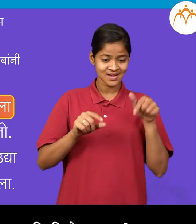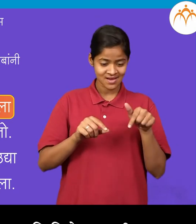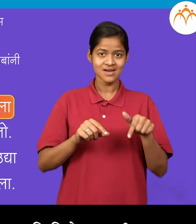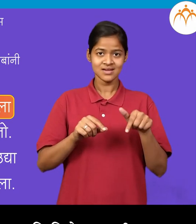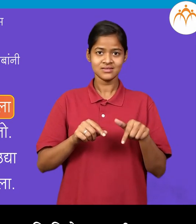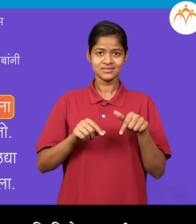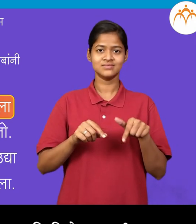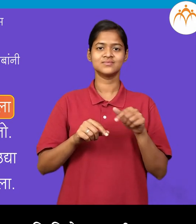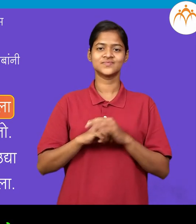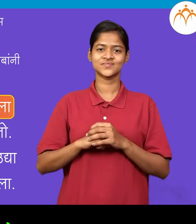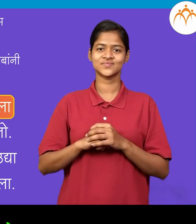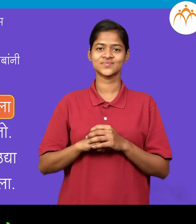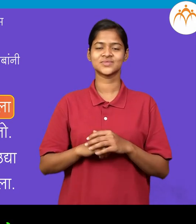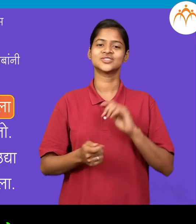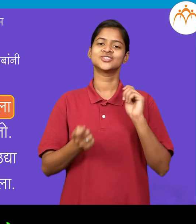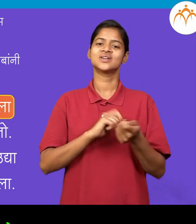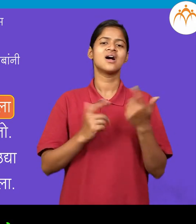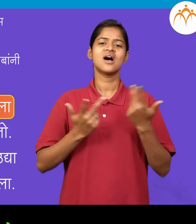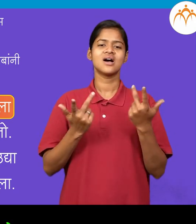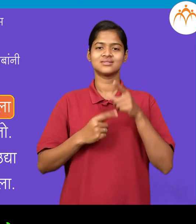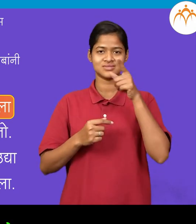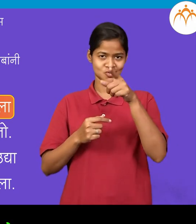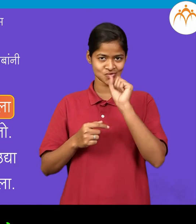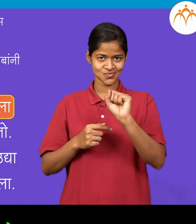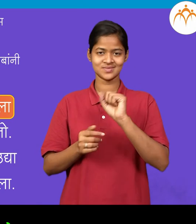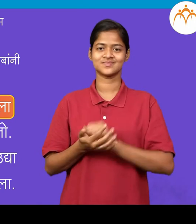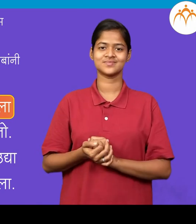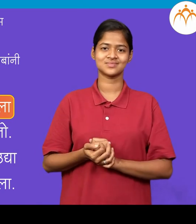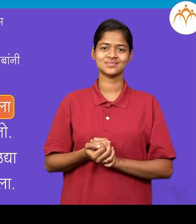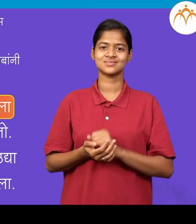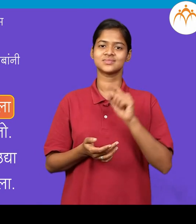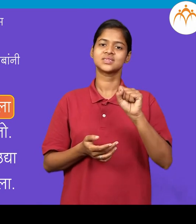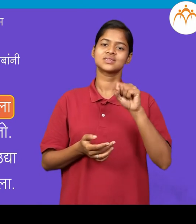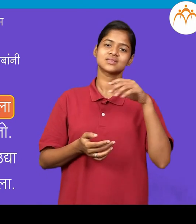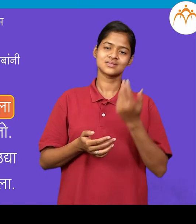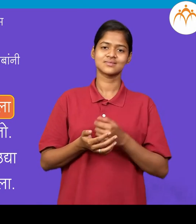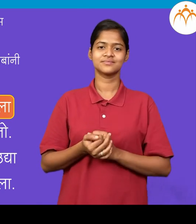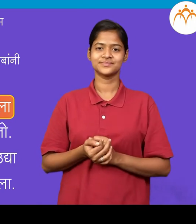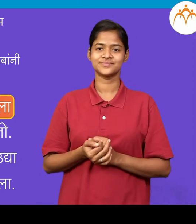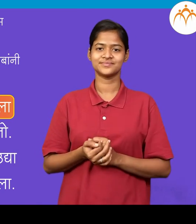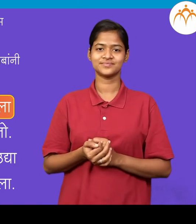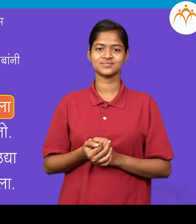मंदार आवजी तो मंदार ला आवजी त्याला